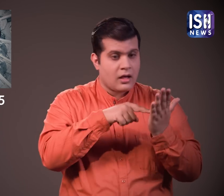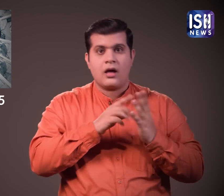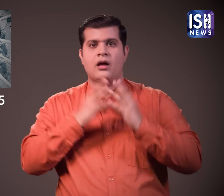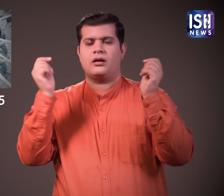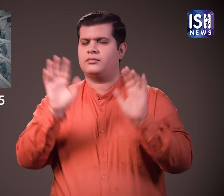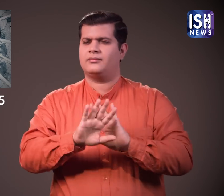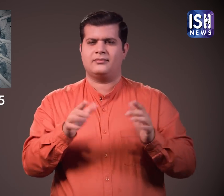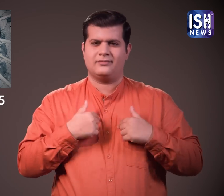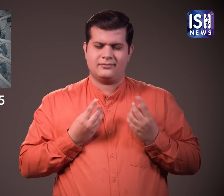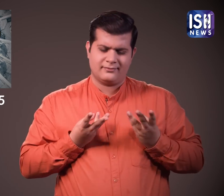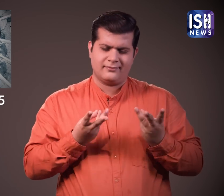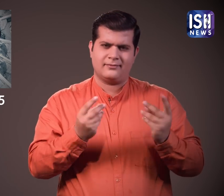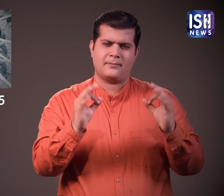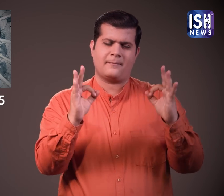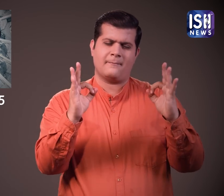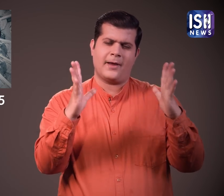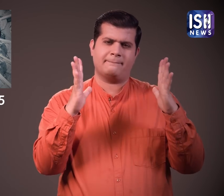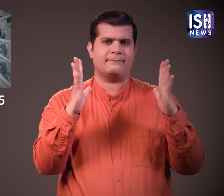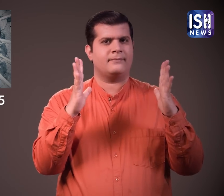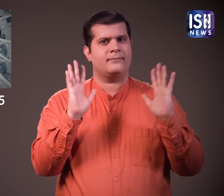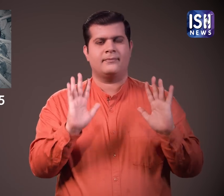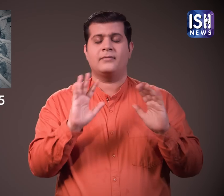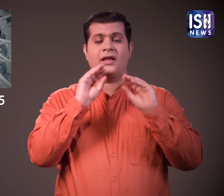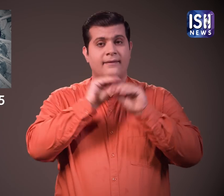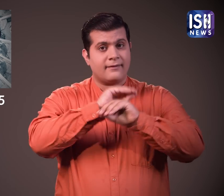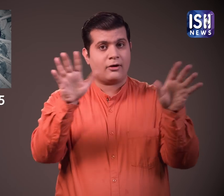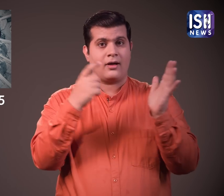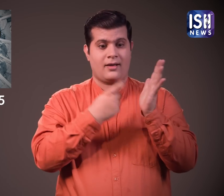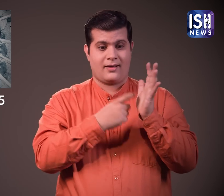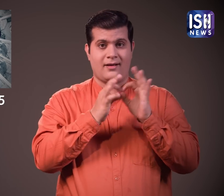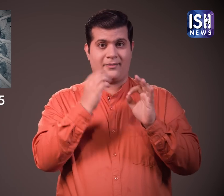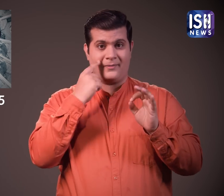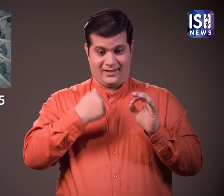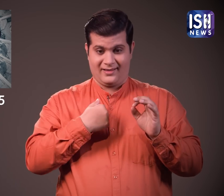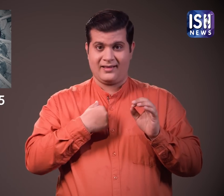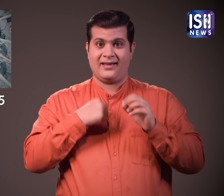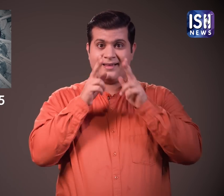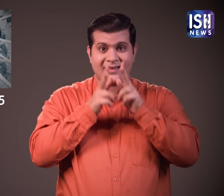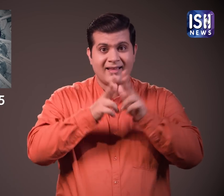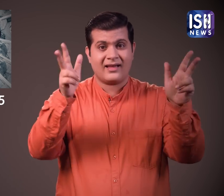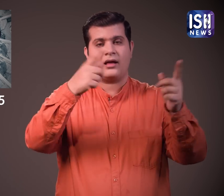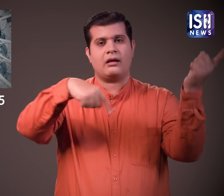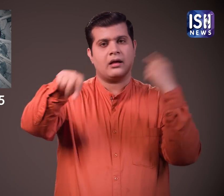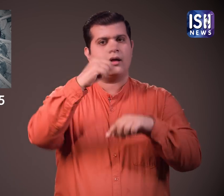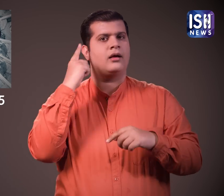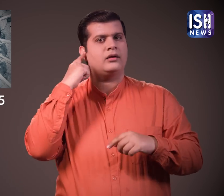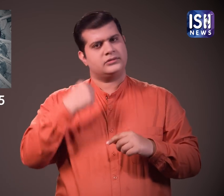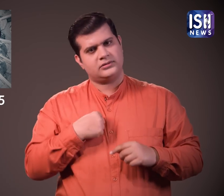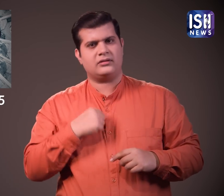नोट गायब नहीं हुए है सभी नोटों का हिसाब है हाला कि जनता से RBI द्वारा प्रकाशिक जानकारी पर भरोसा